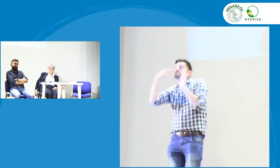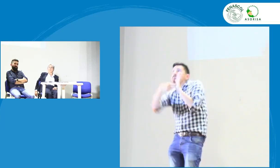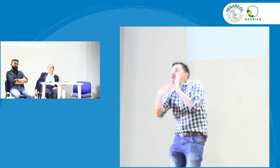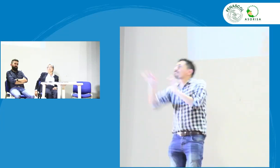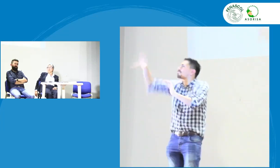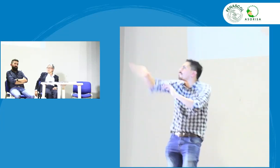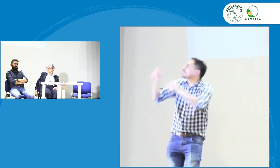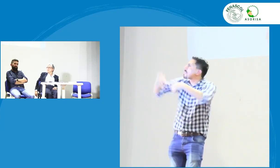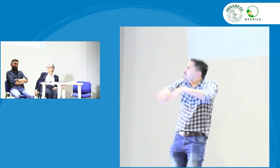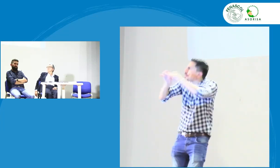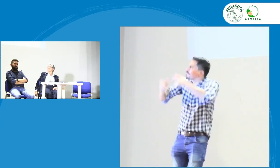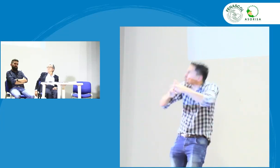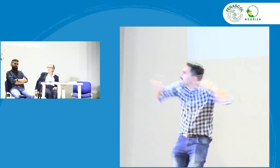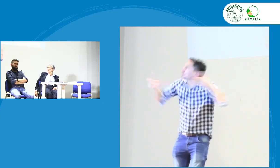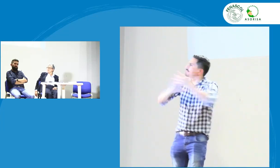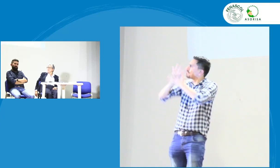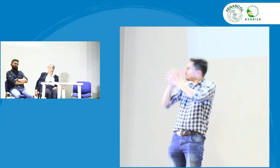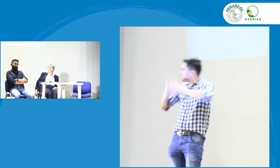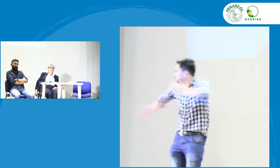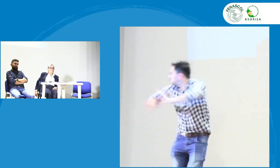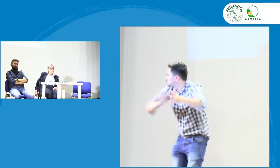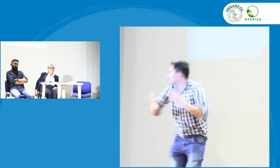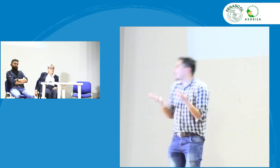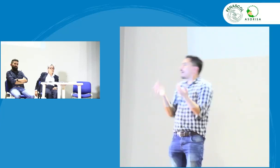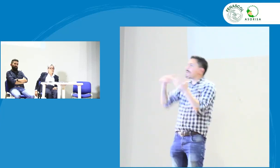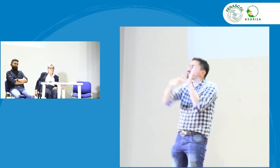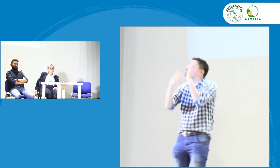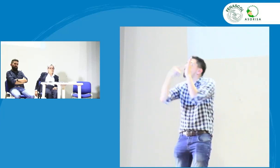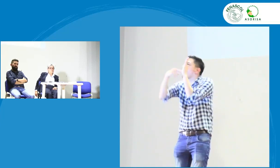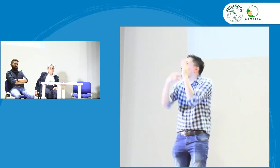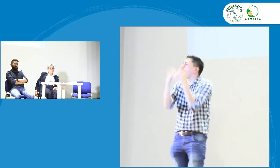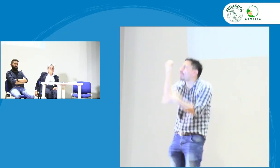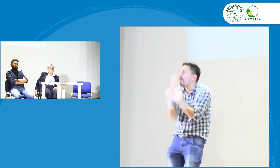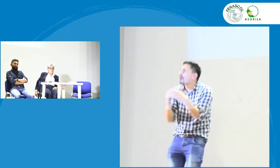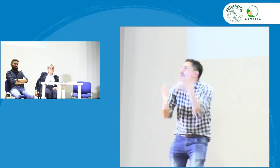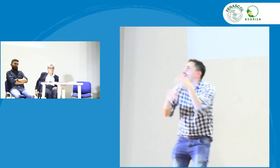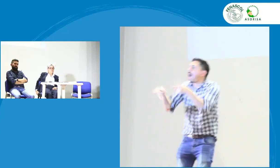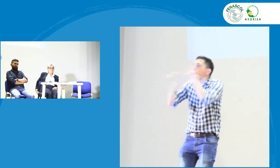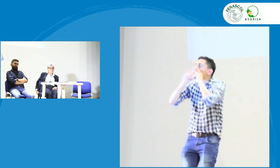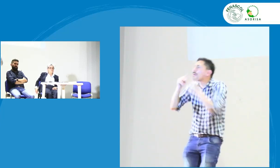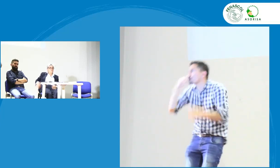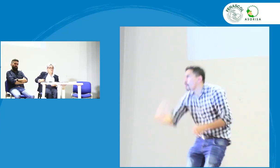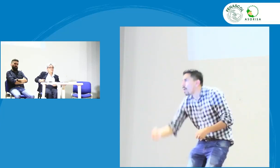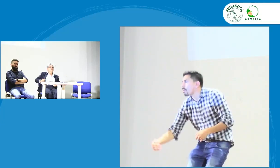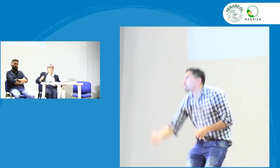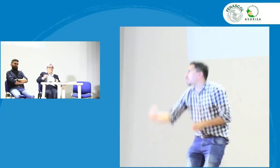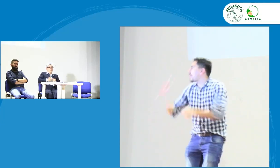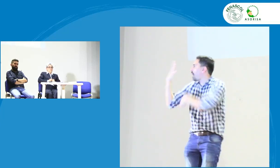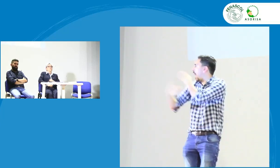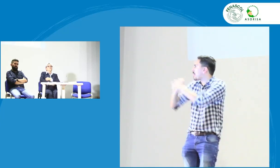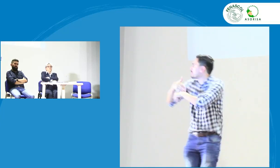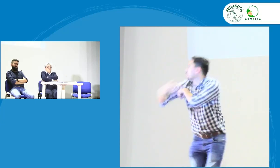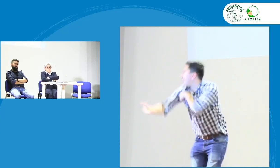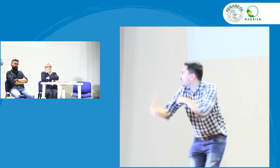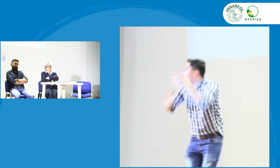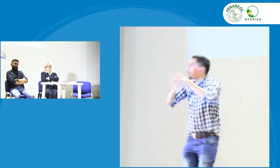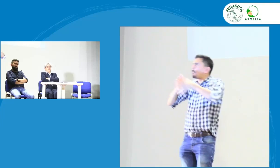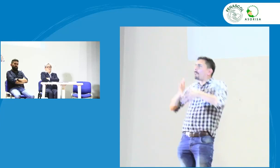es para que se puedan hacer acciones se puede hablar de por ejemplo la adquisición